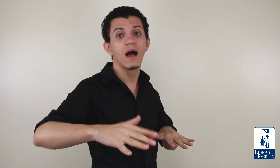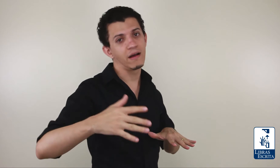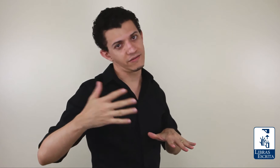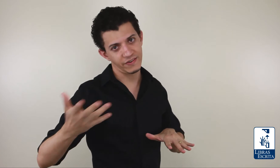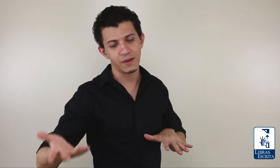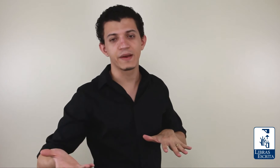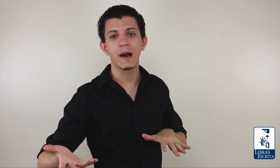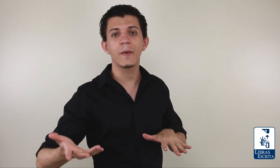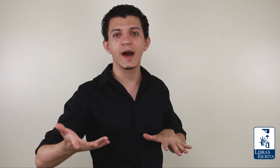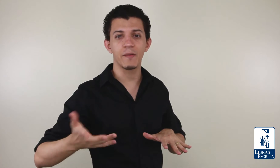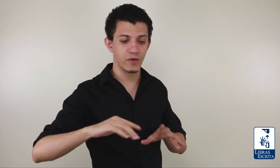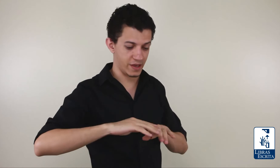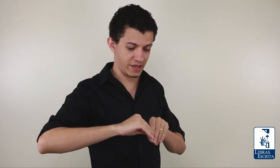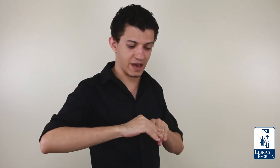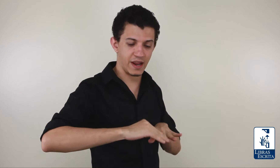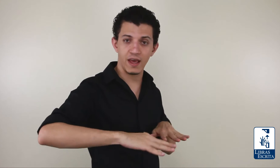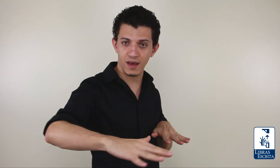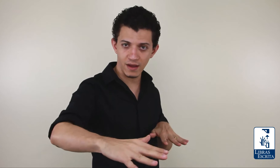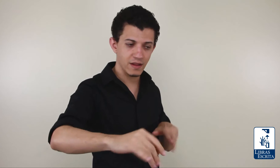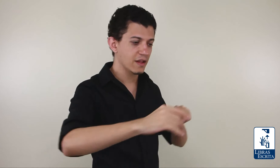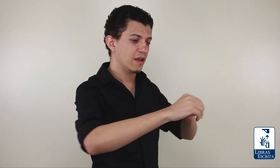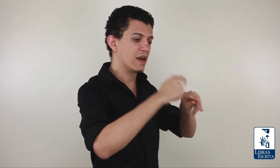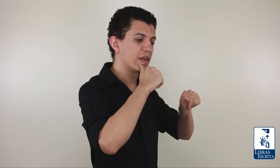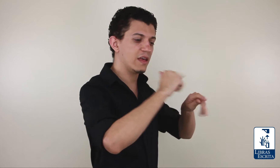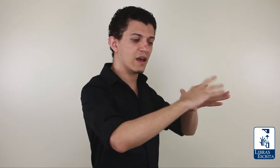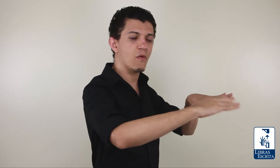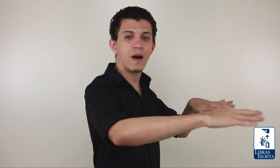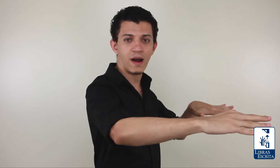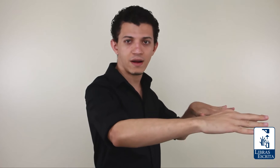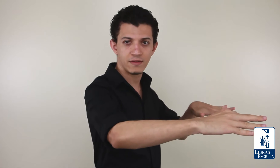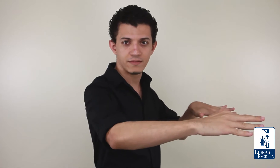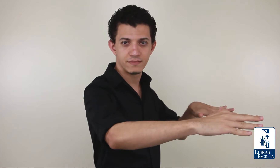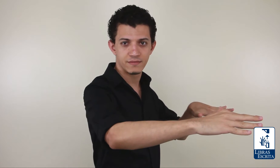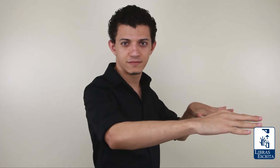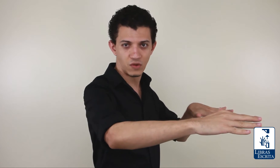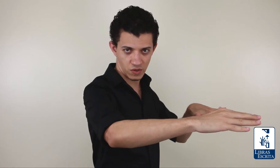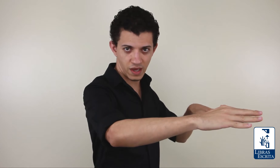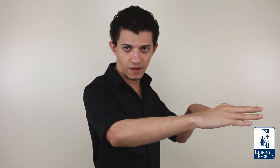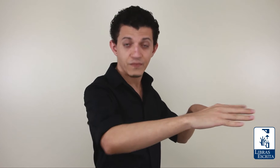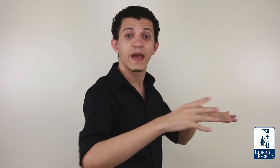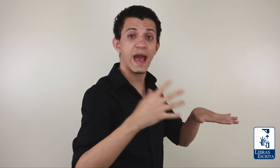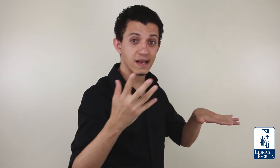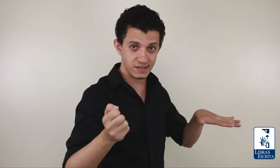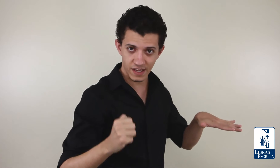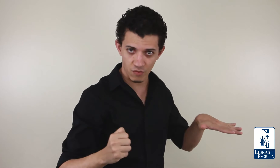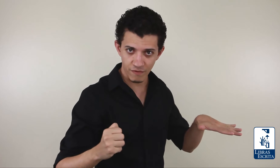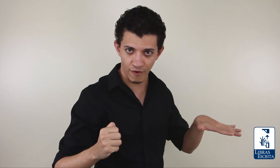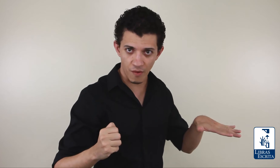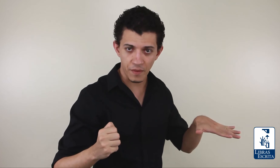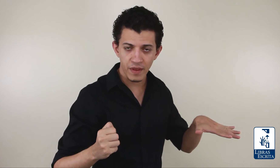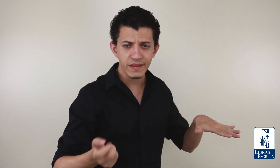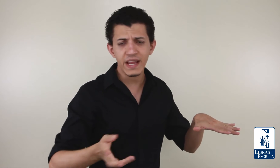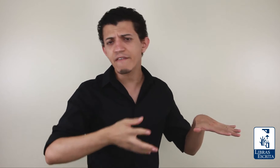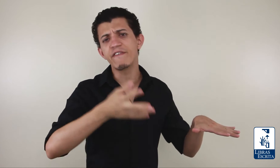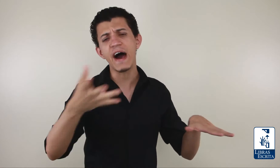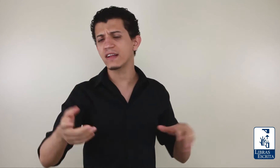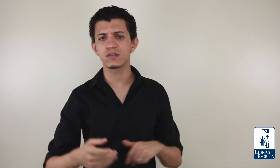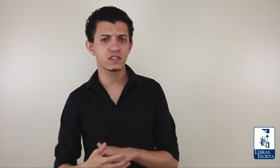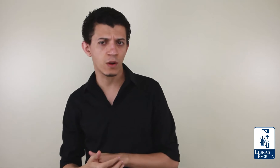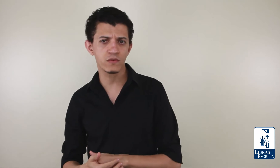Você vai saber que é a praia, porque aqui é a areia e aqui é o mar, ok? Essa seria uma forma. Teria várias outras formas de